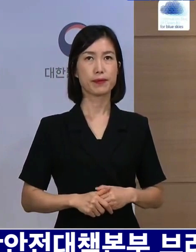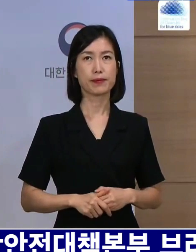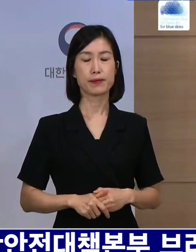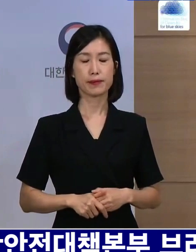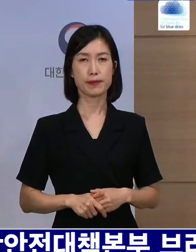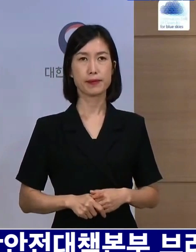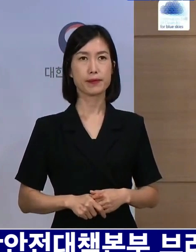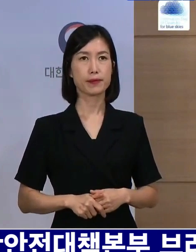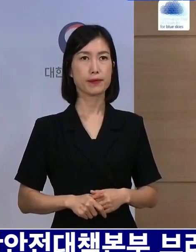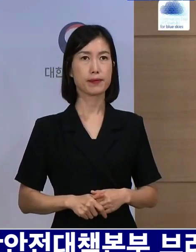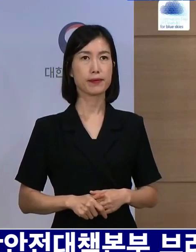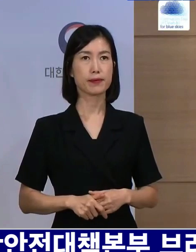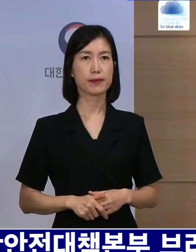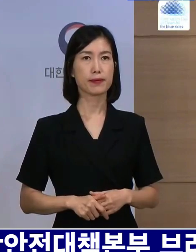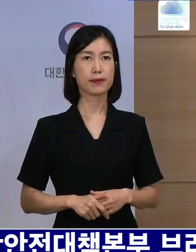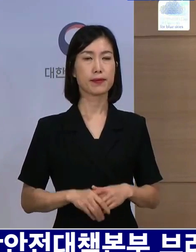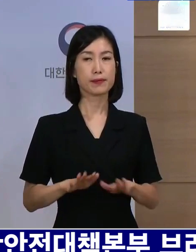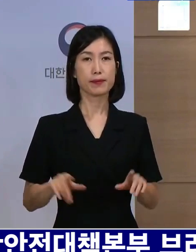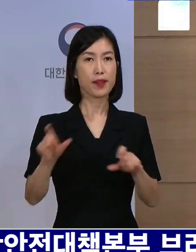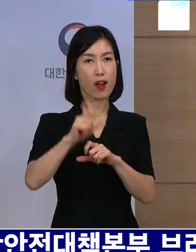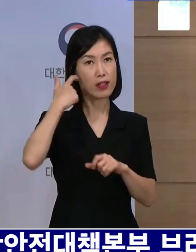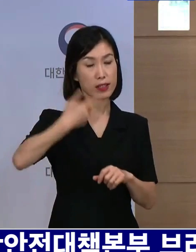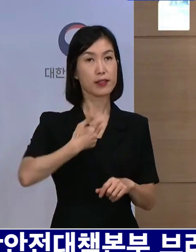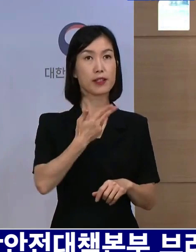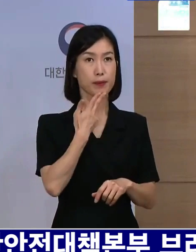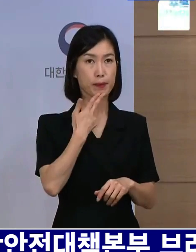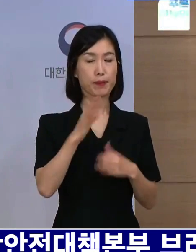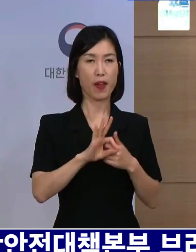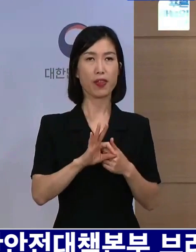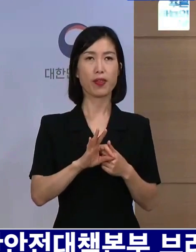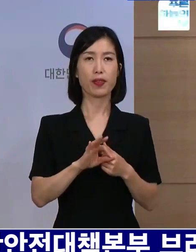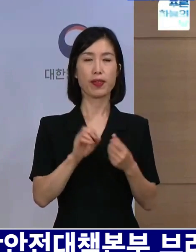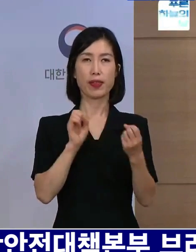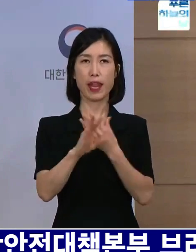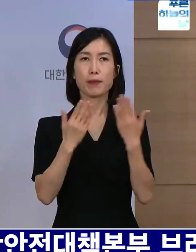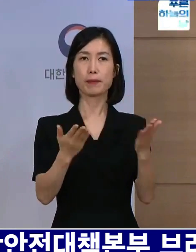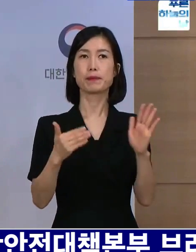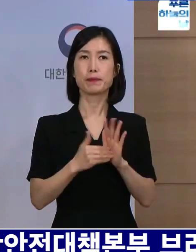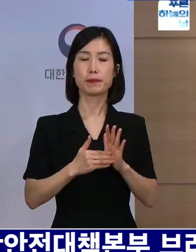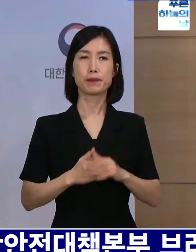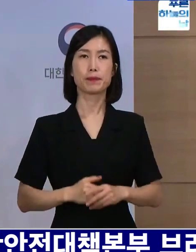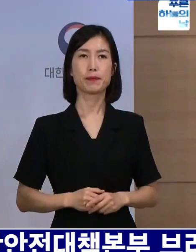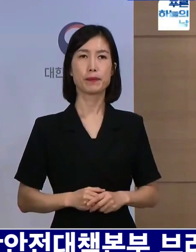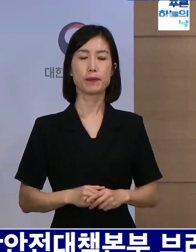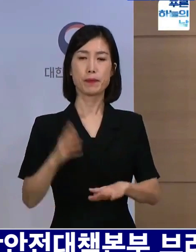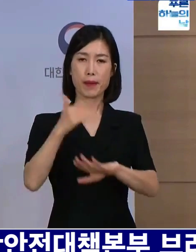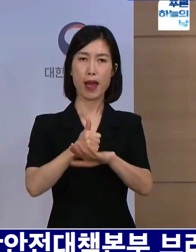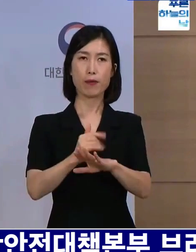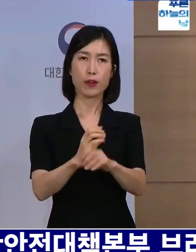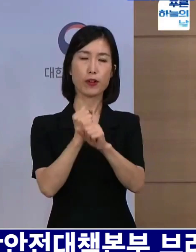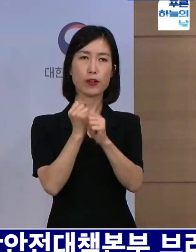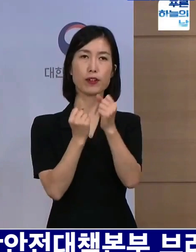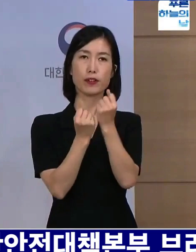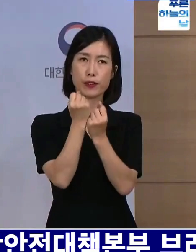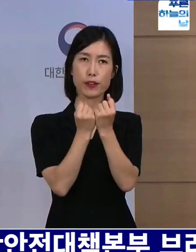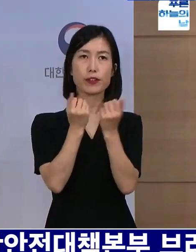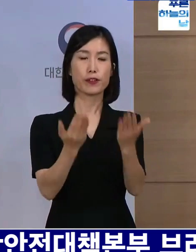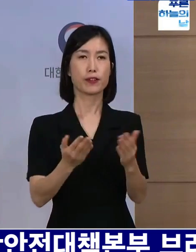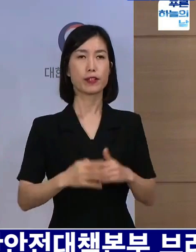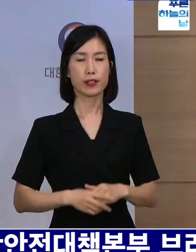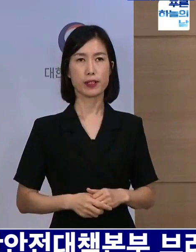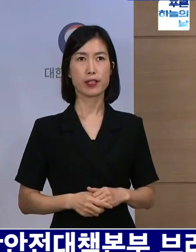네, 현장에서 추가 질의가 더 없으셔서 이것으로 질의응답을 마치도록 하겠습니다. 마무리 말씀 간단하게